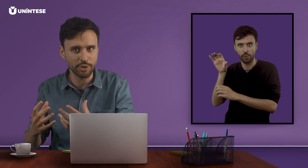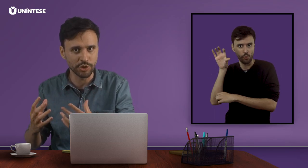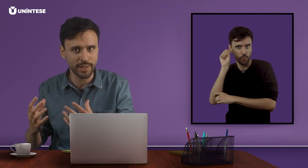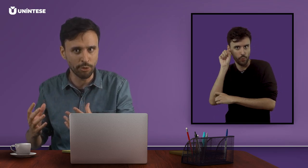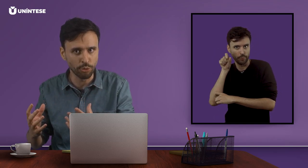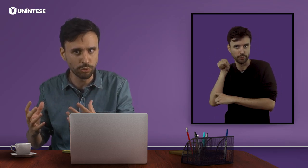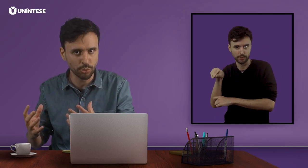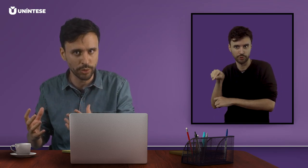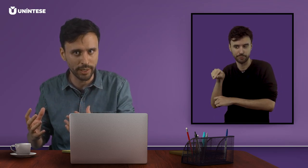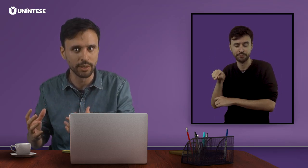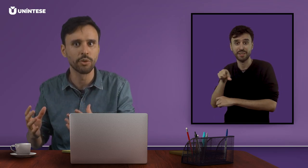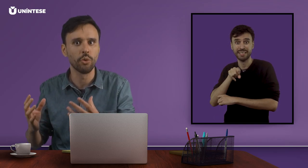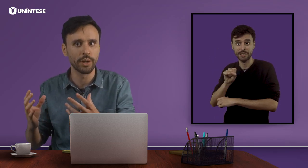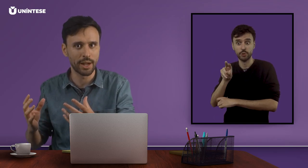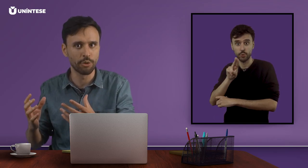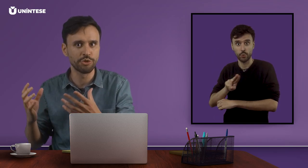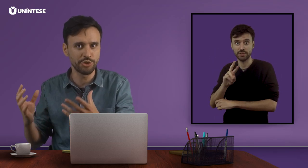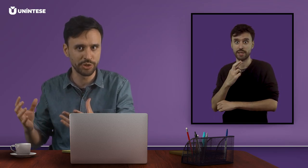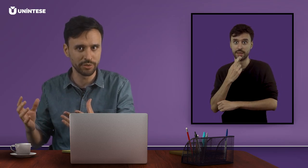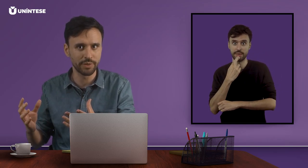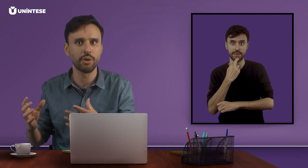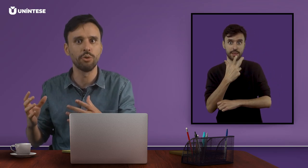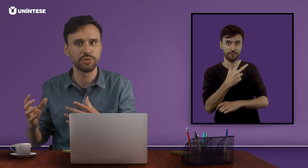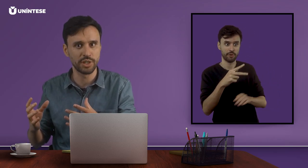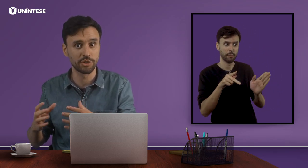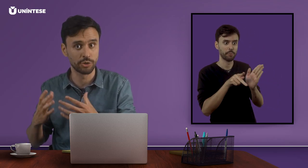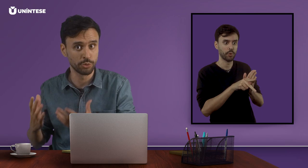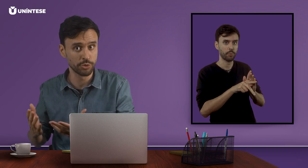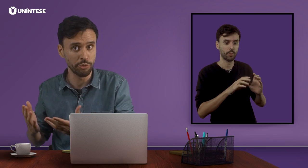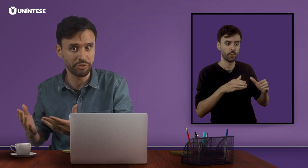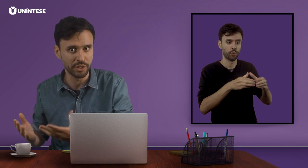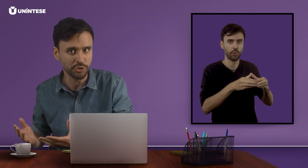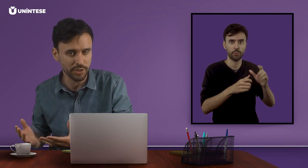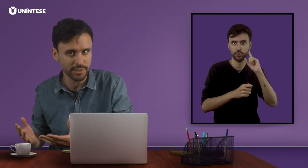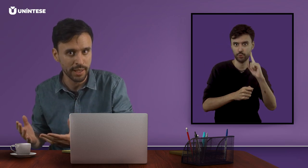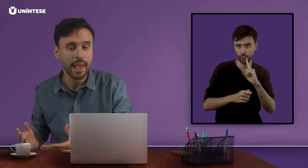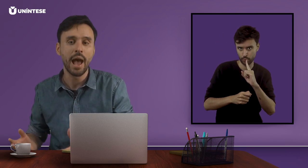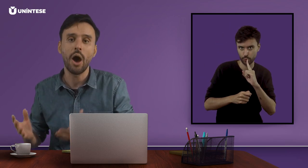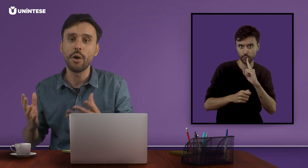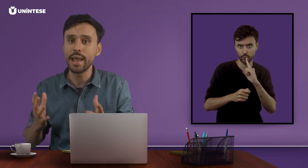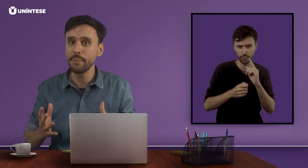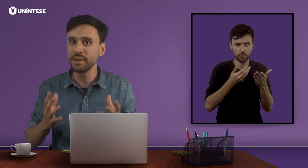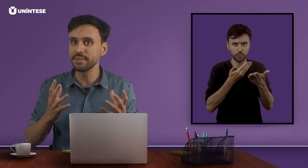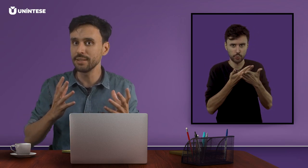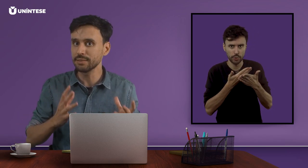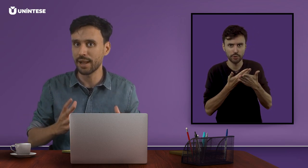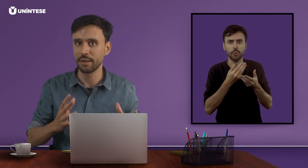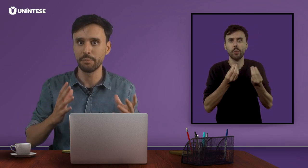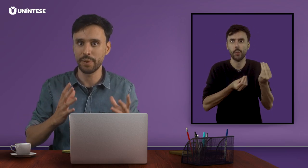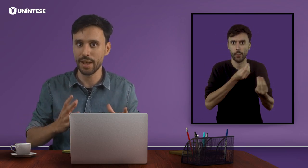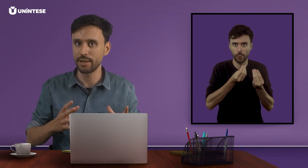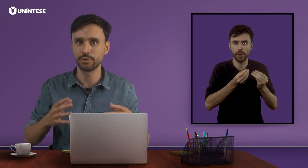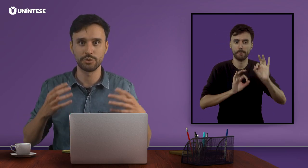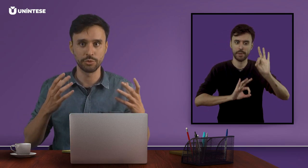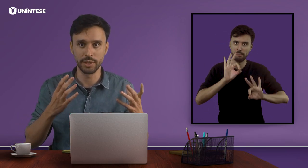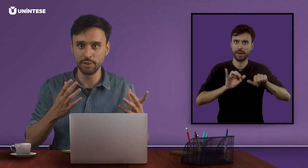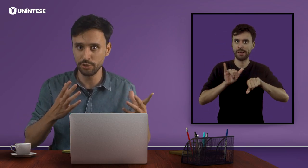da cultura oral auditiva, ou seja, dos ouvintes ao representar para os estudantes